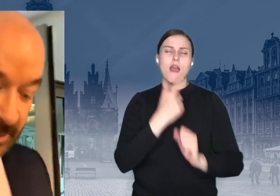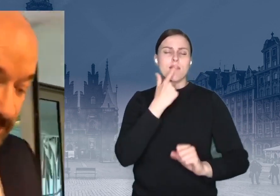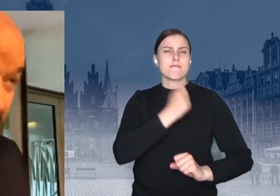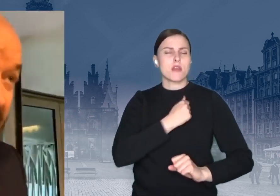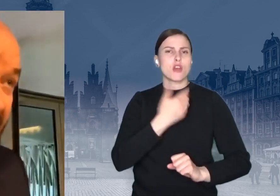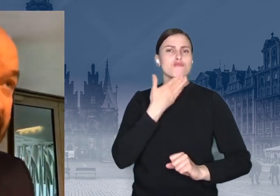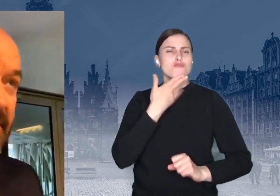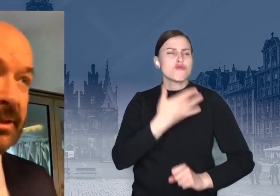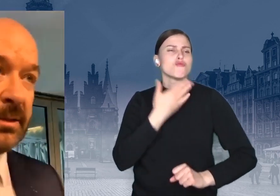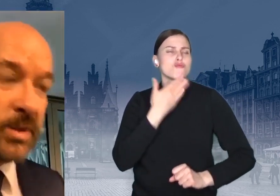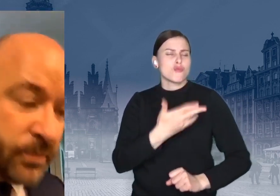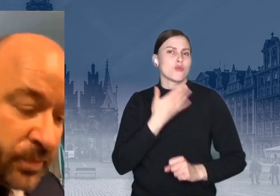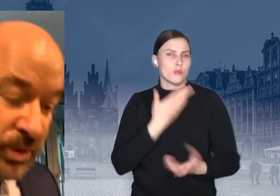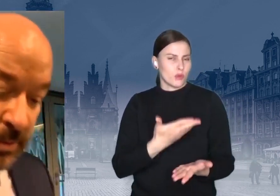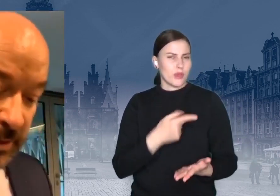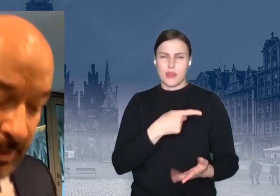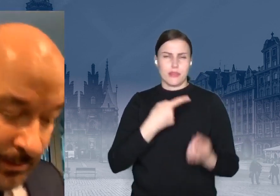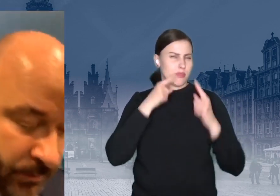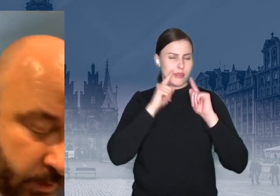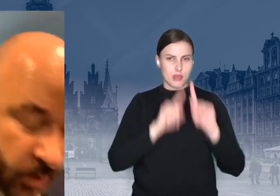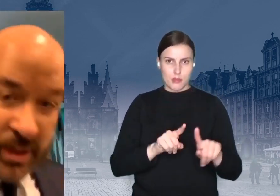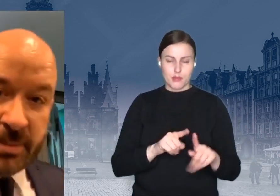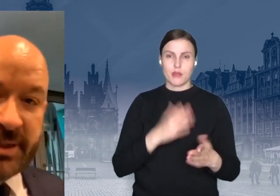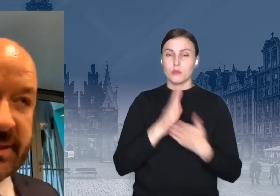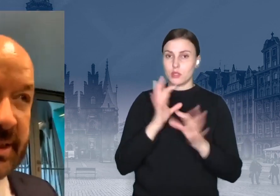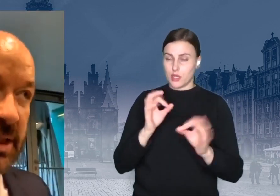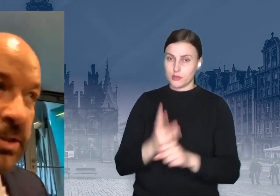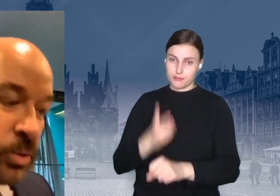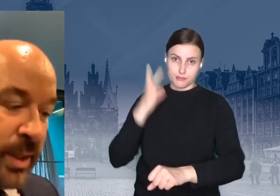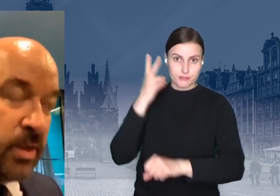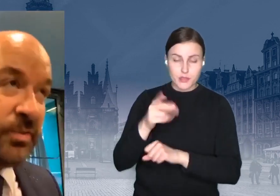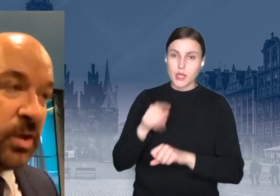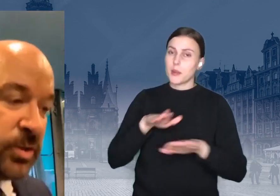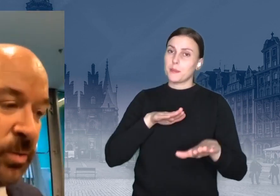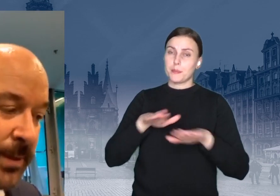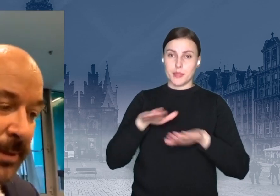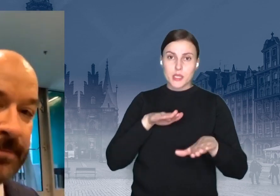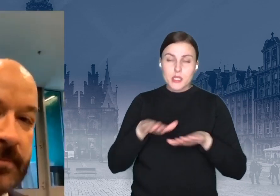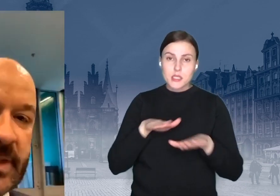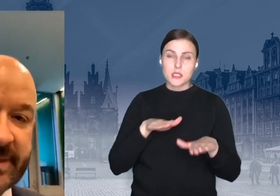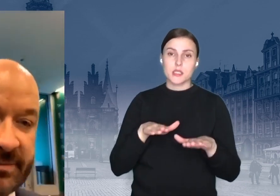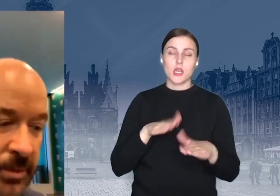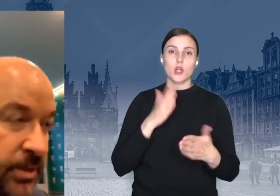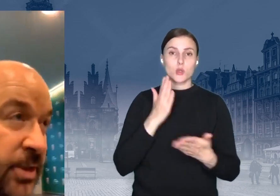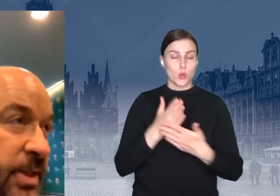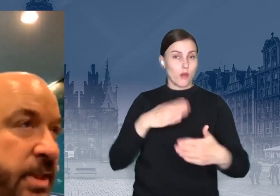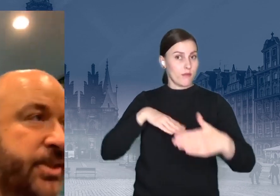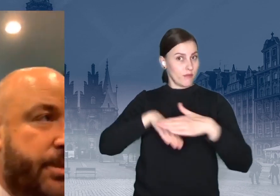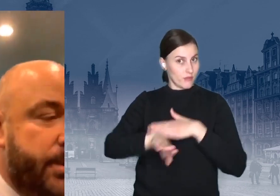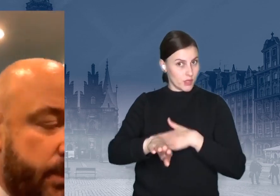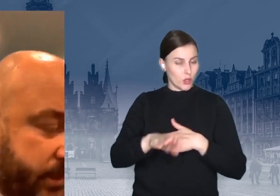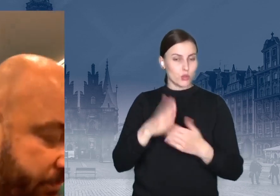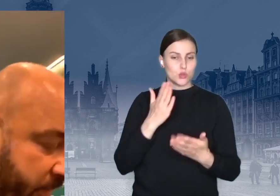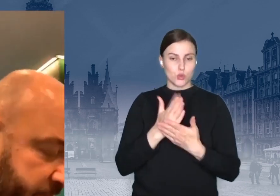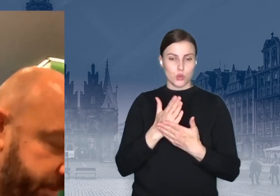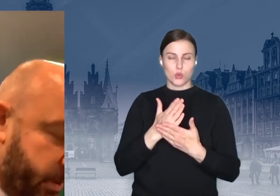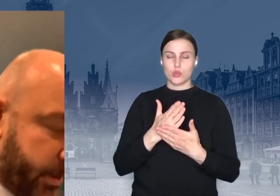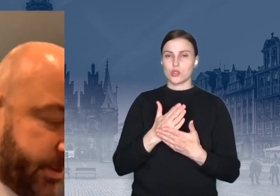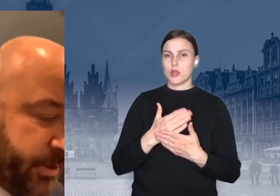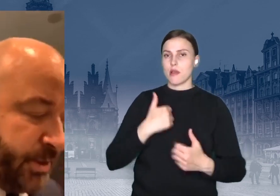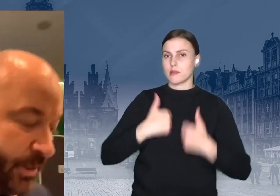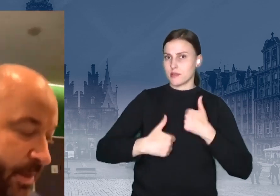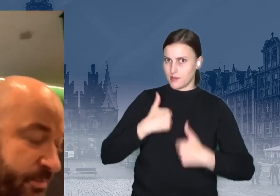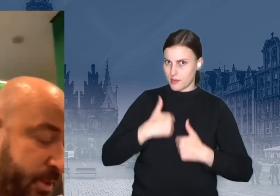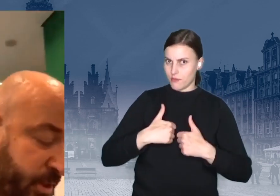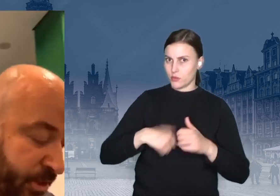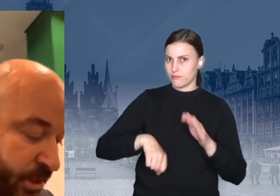nie jest. Dobrze. I teraz znowu wchodzimy do tego miejsca, z którego wychodzą zawodnicy i idziemy, za chwilę się